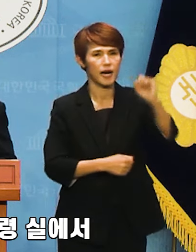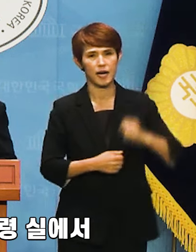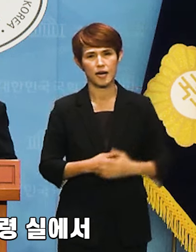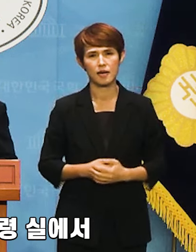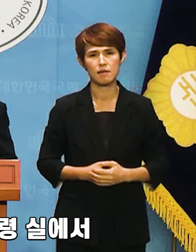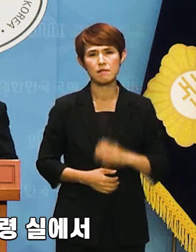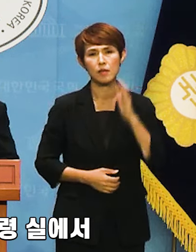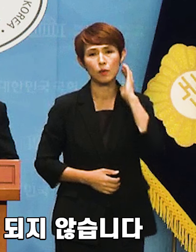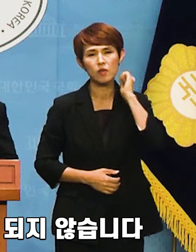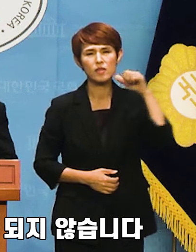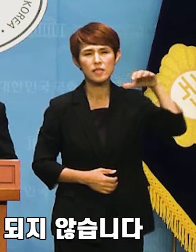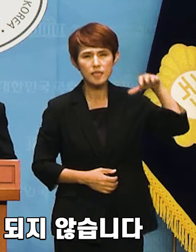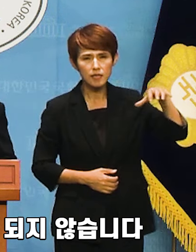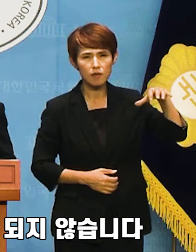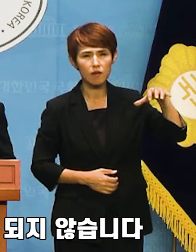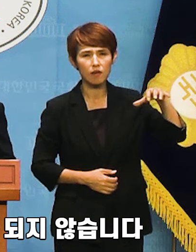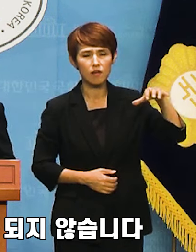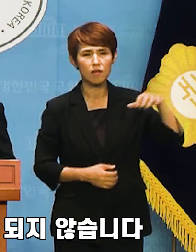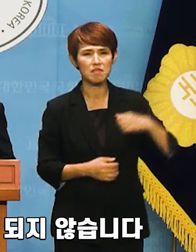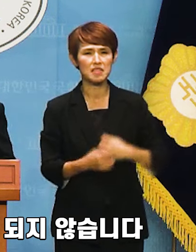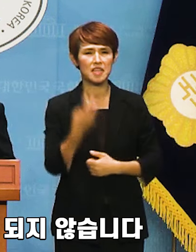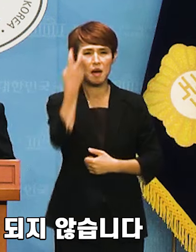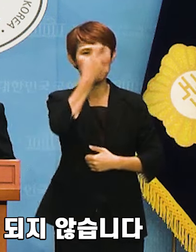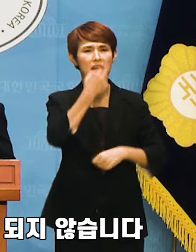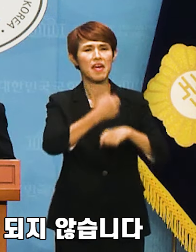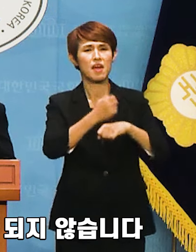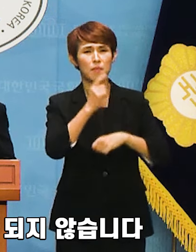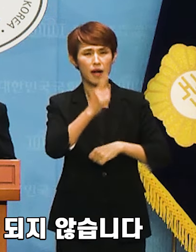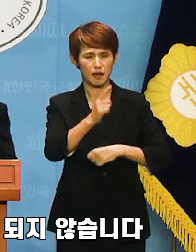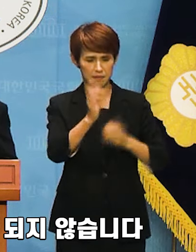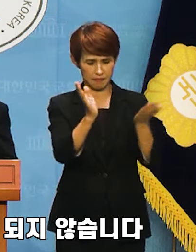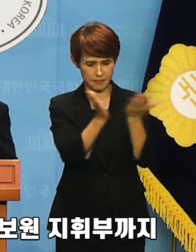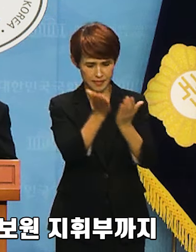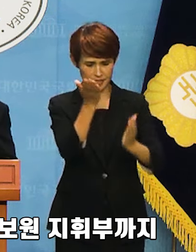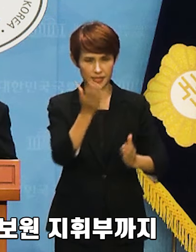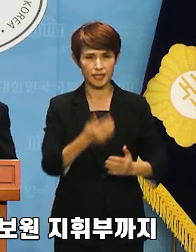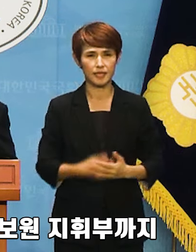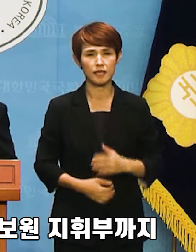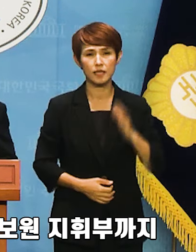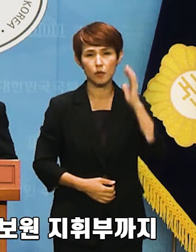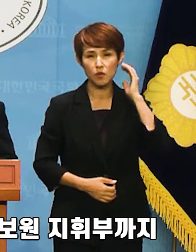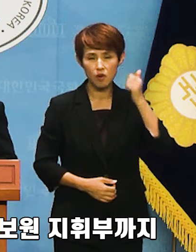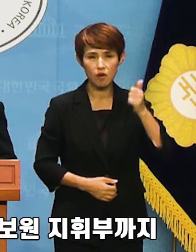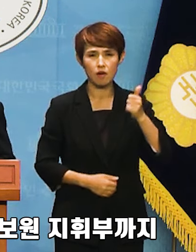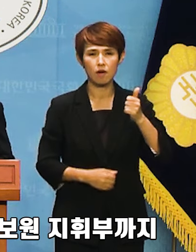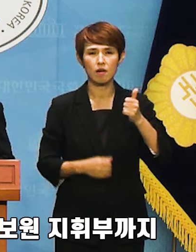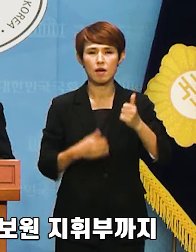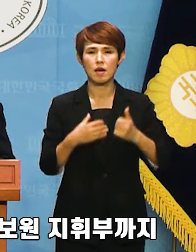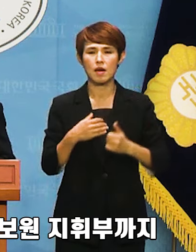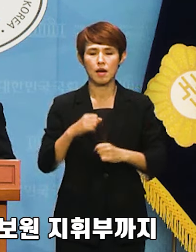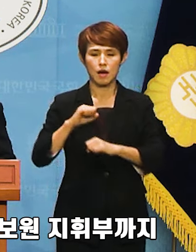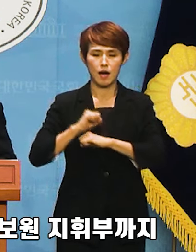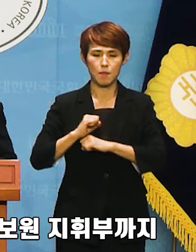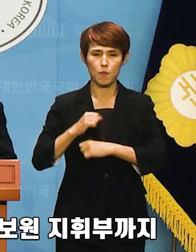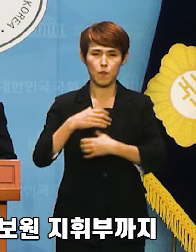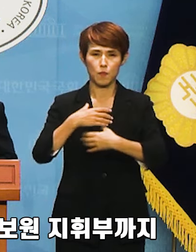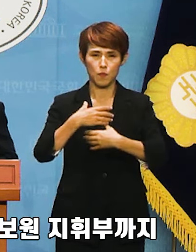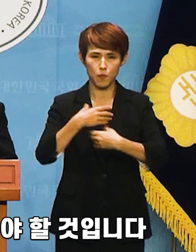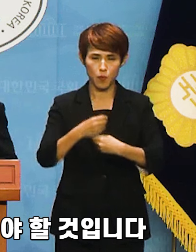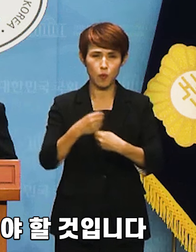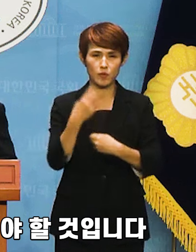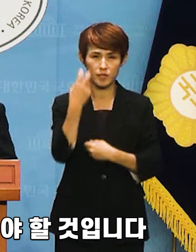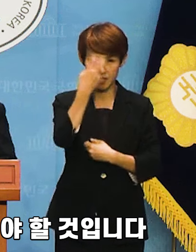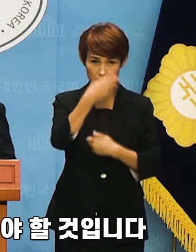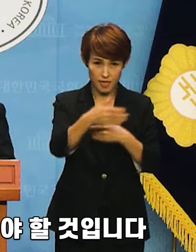대통령실에서 감찰 운운하는 것은 말이 되지 않습니다. 대통령 안보실부터 국가정보원 지휘부까지